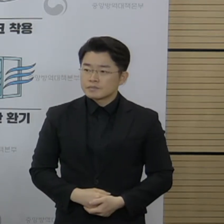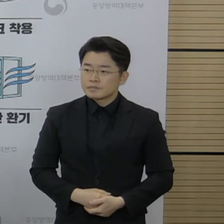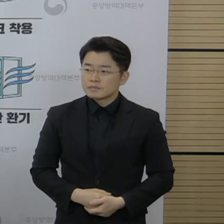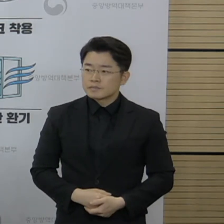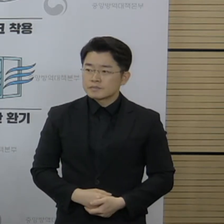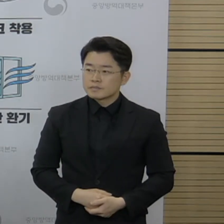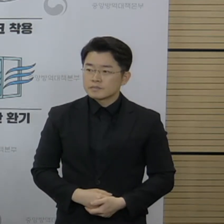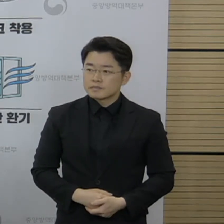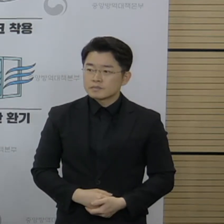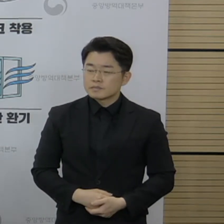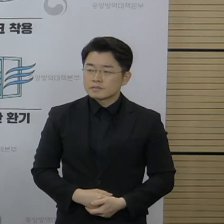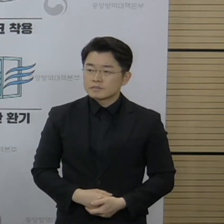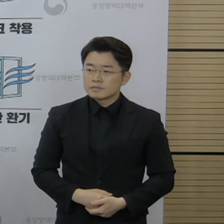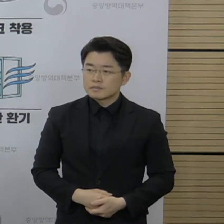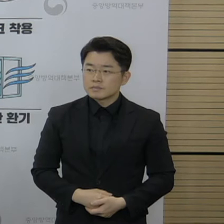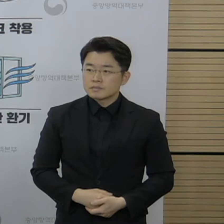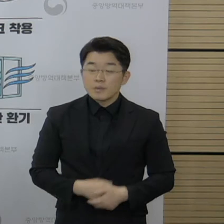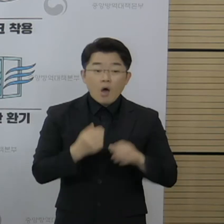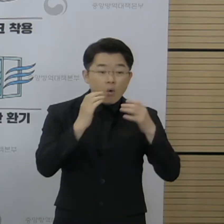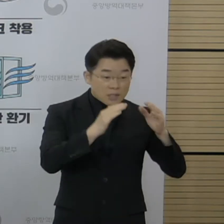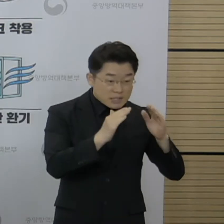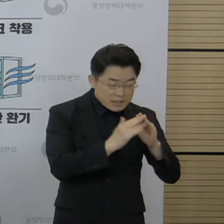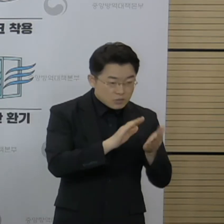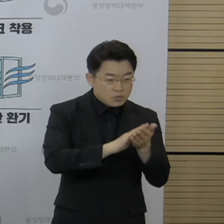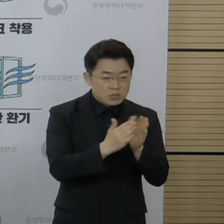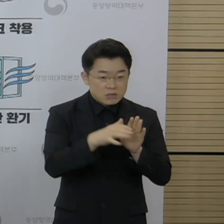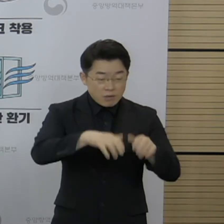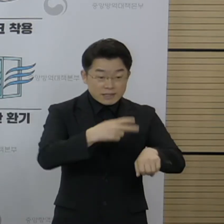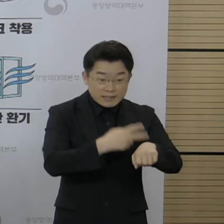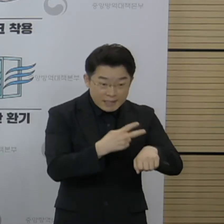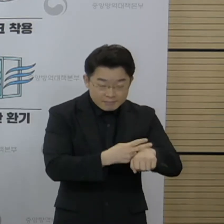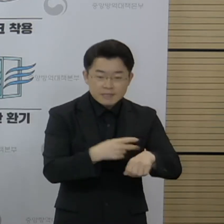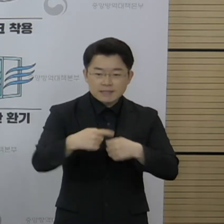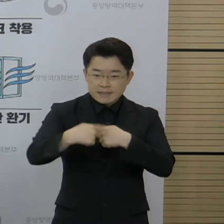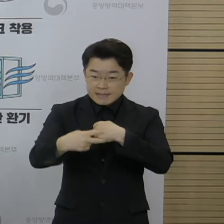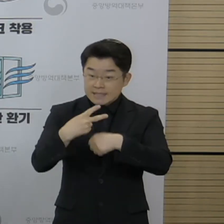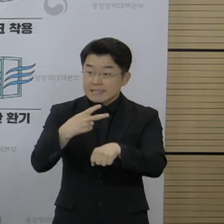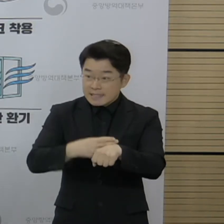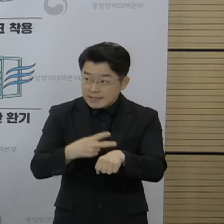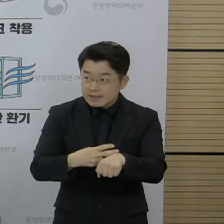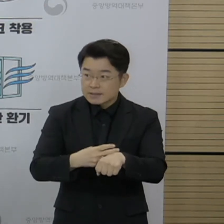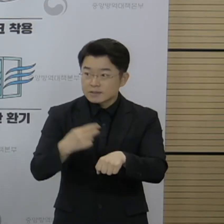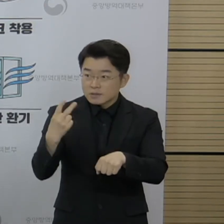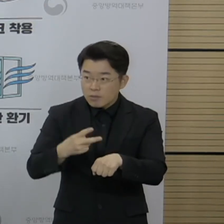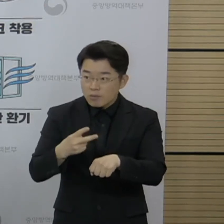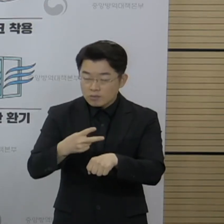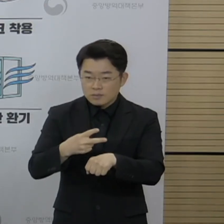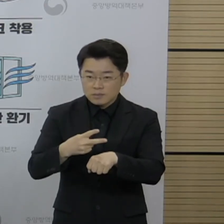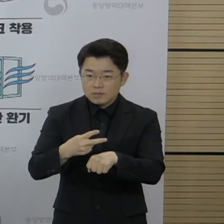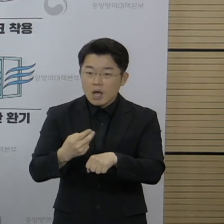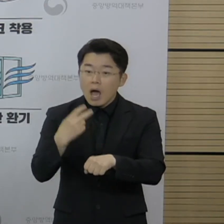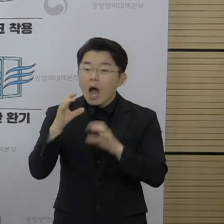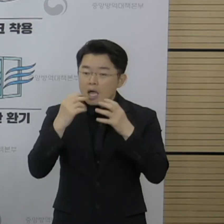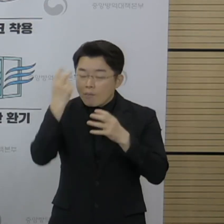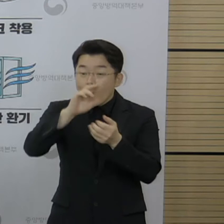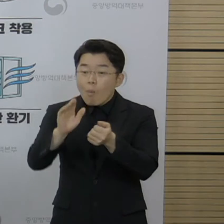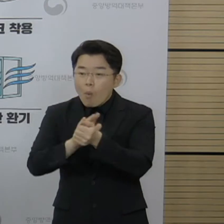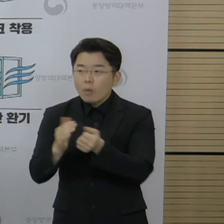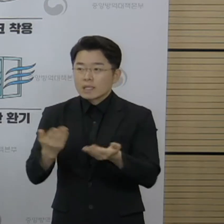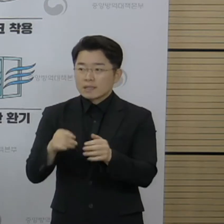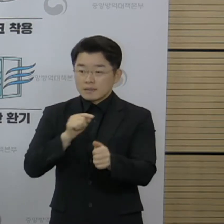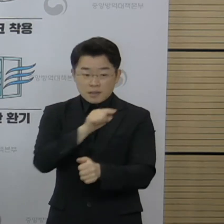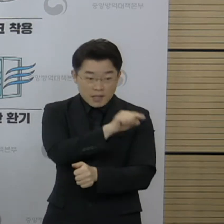질문하신 대로 어린이집, 유치원, 초등학교 1, 2학년 교직원과 지역아동센터 같은 돌봄 인력 포함해서